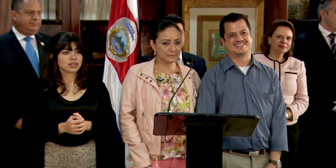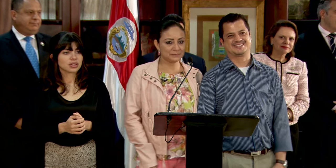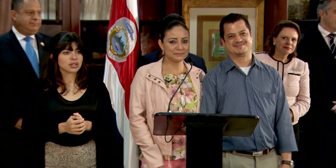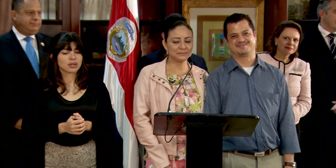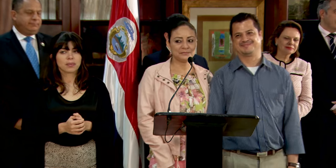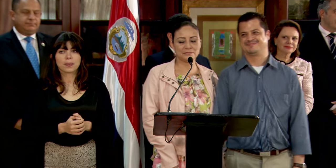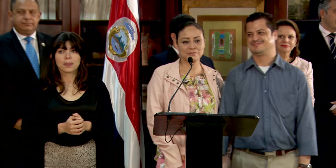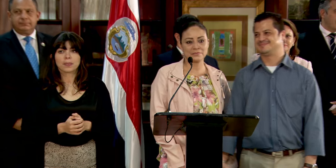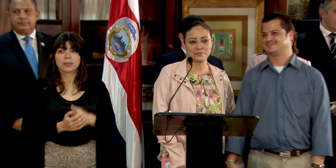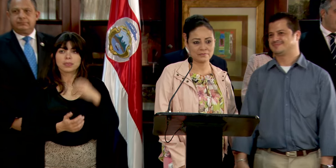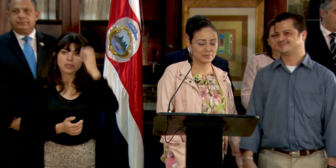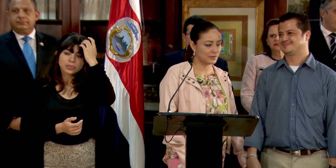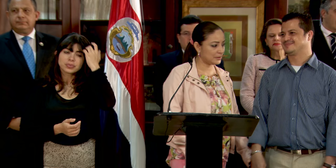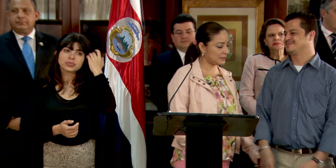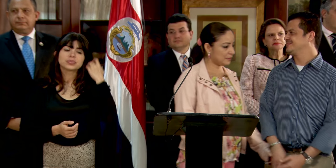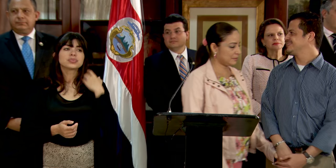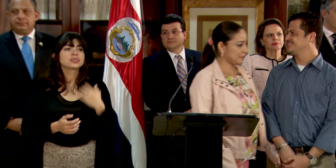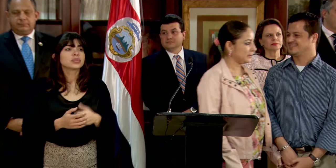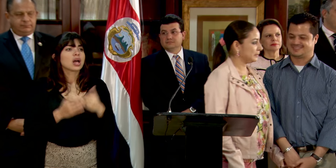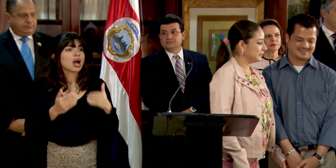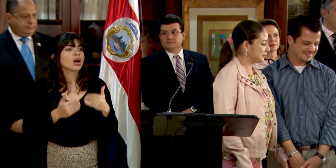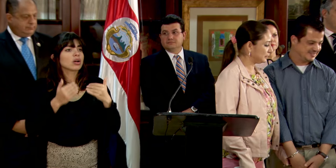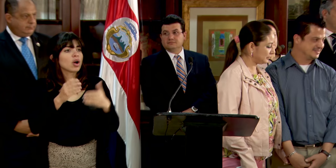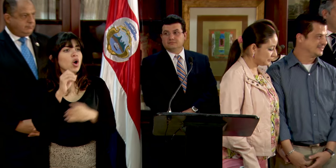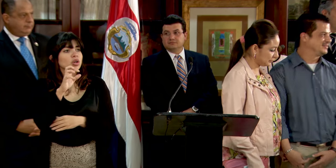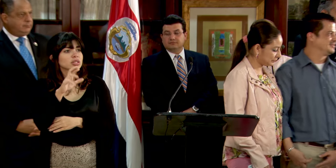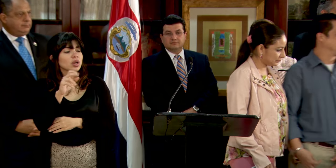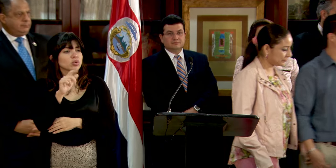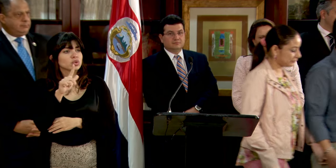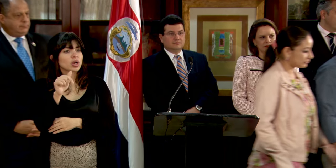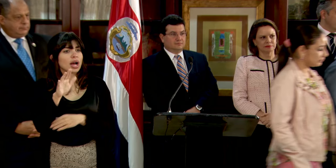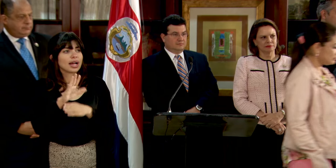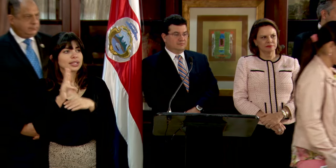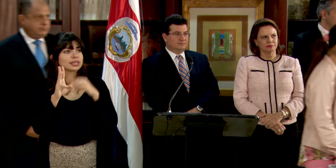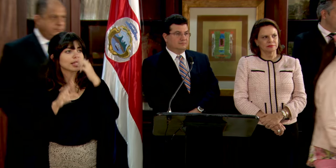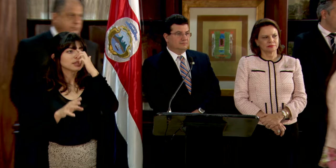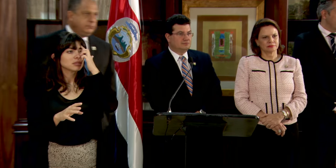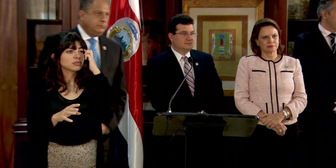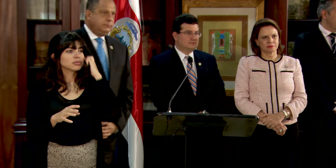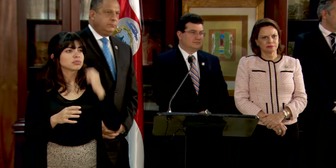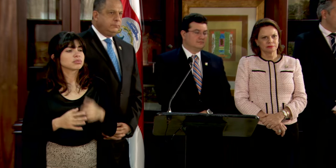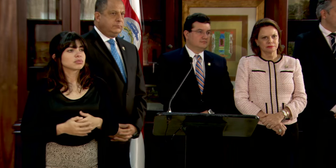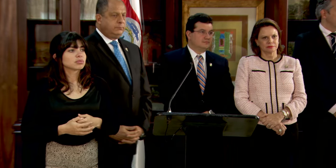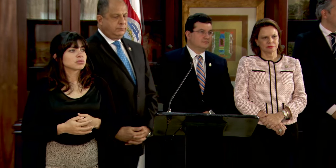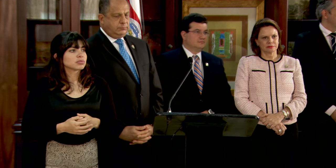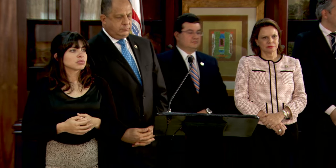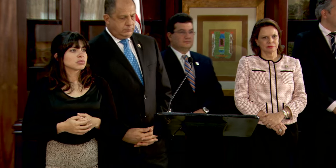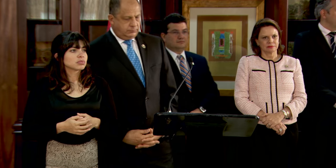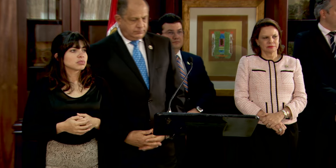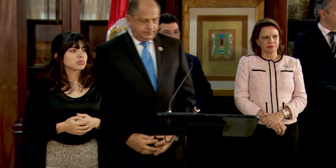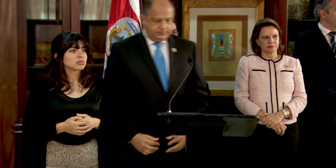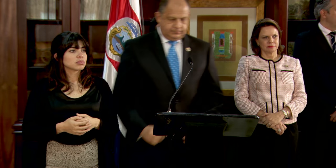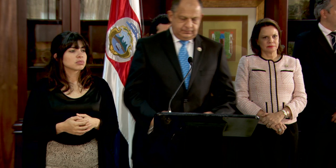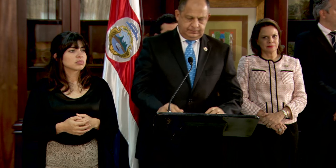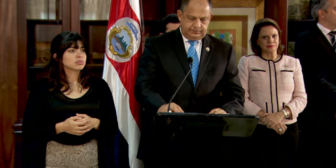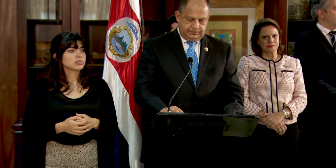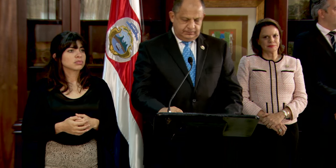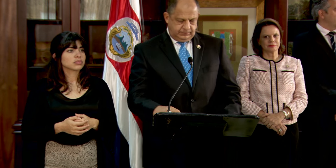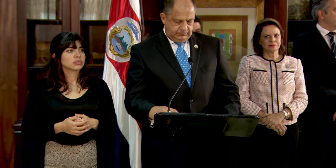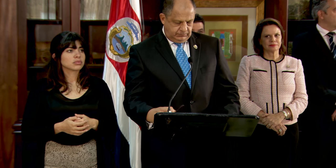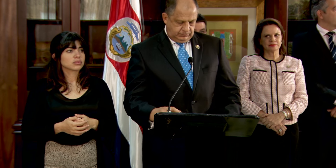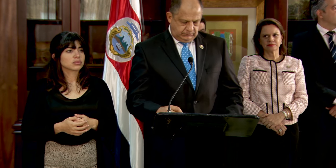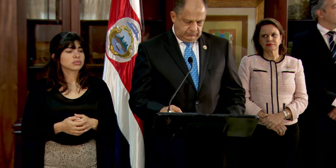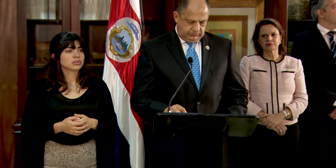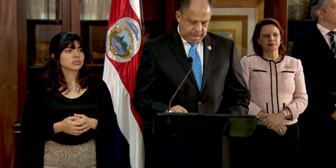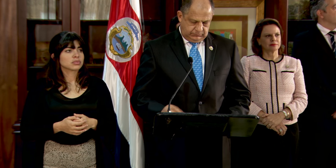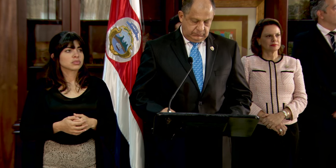Esteban, vamos, Oscar Ulloa, Canal 6. Aquí le llevan el micrófono. Denme un segundito porque está la transmisión en vivo. Gracias.